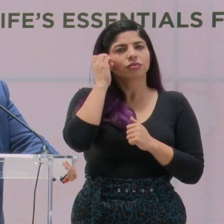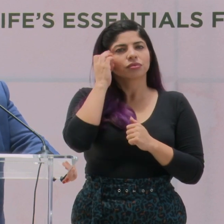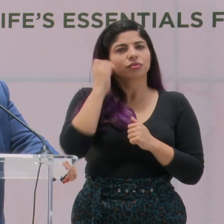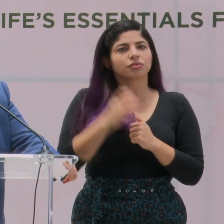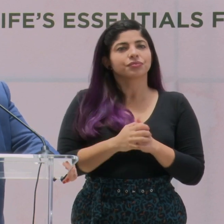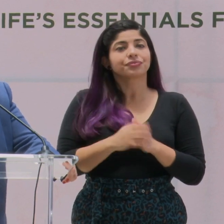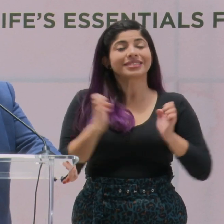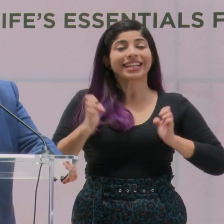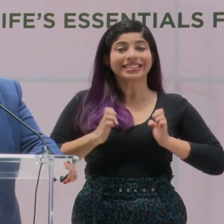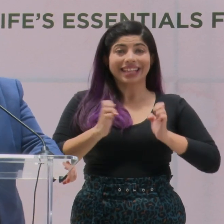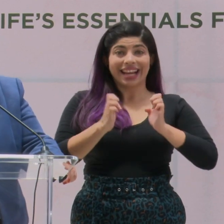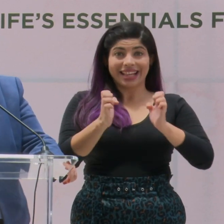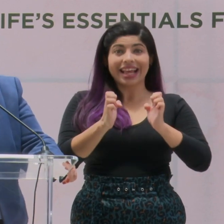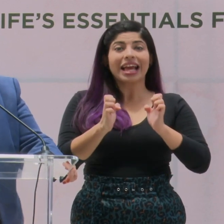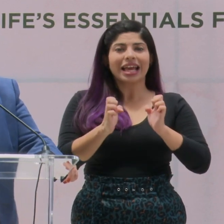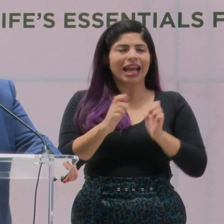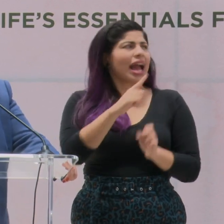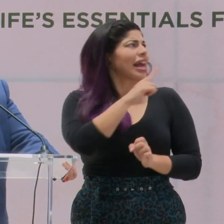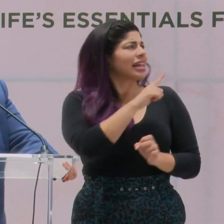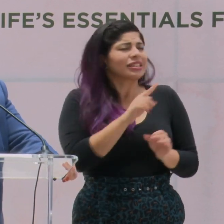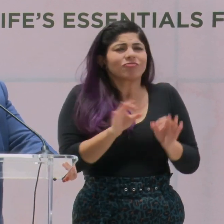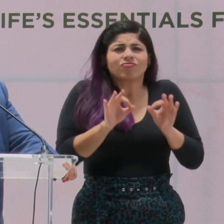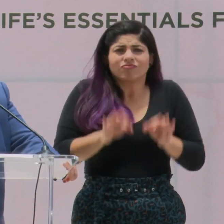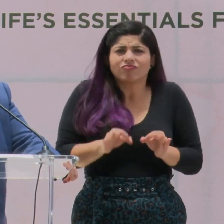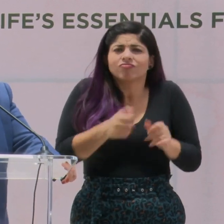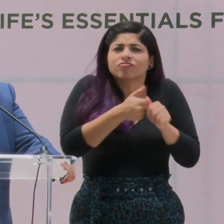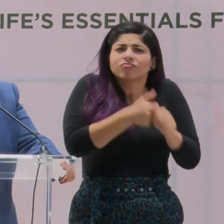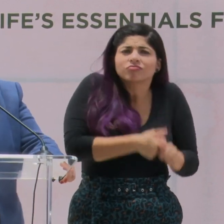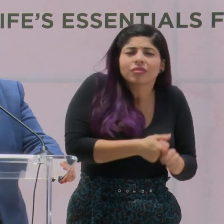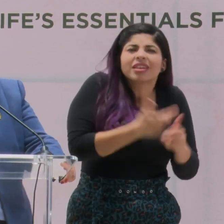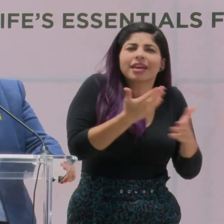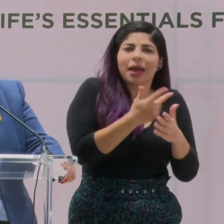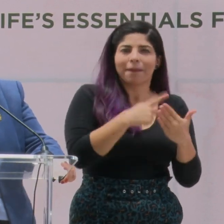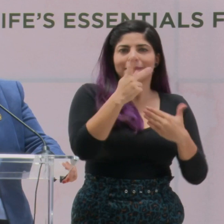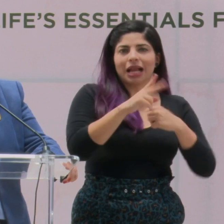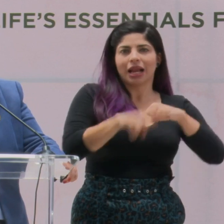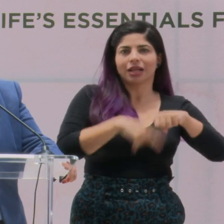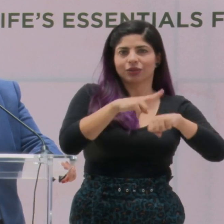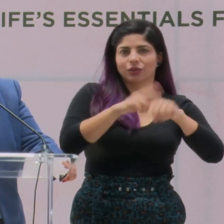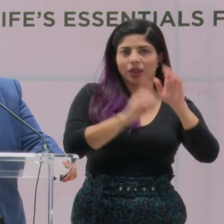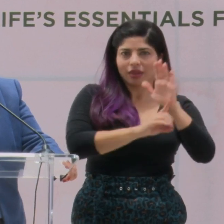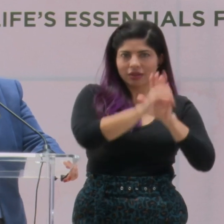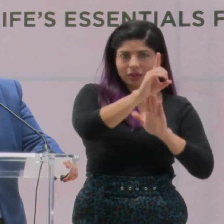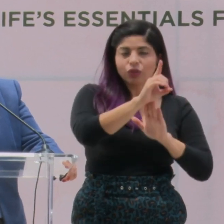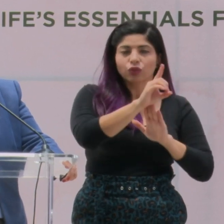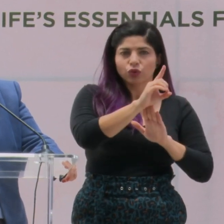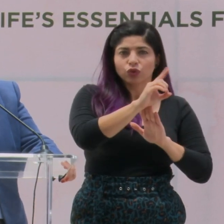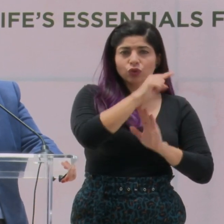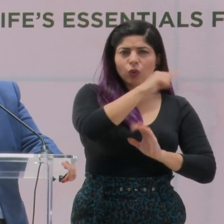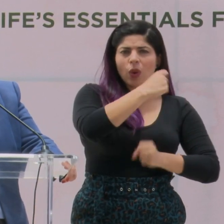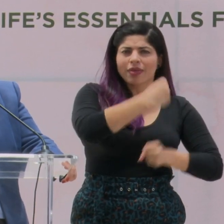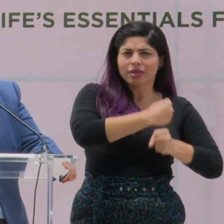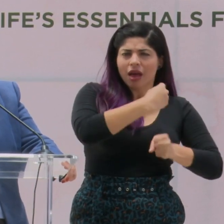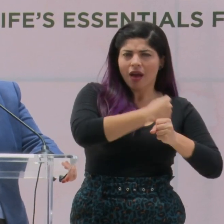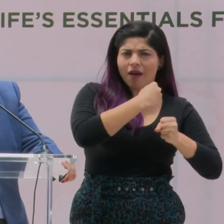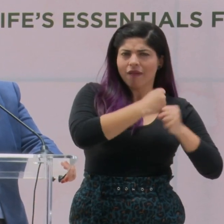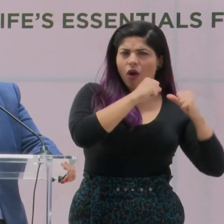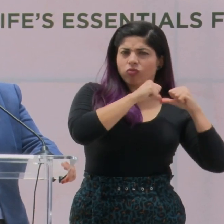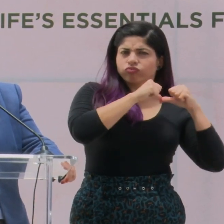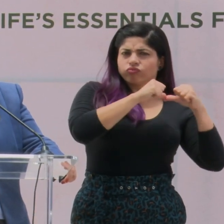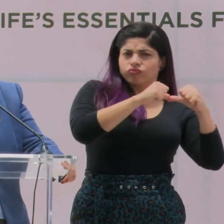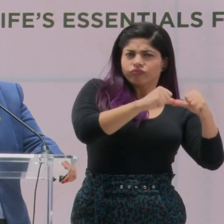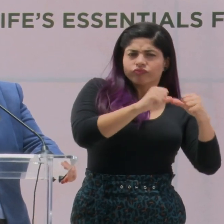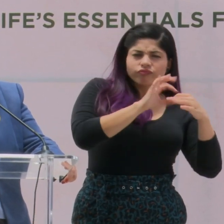La estrategia, definitivamente, basada en el Plan Nacional de Desarrollo, con este trabajo permanente y